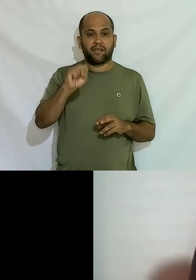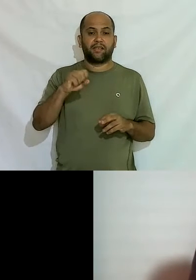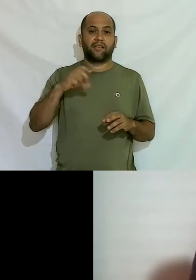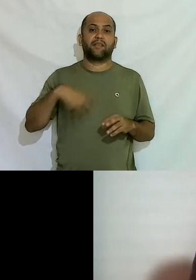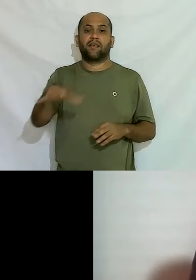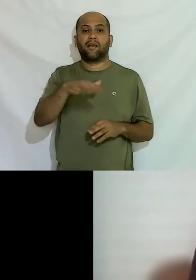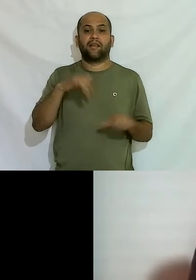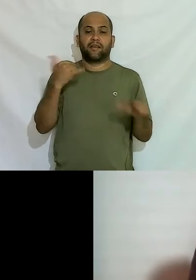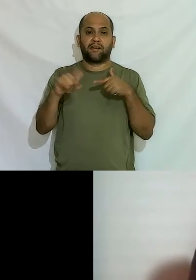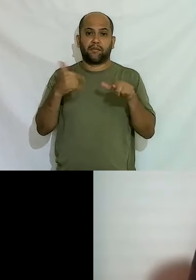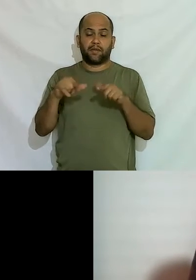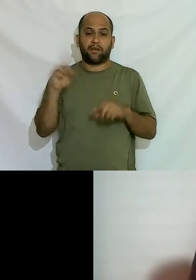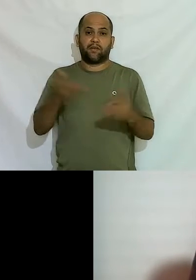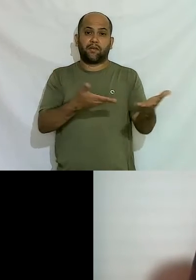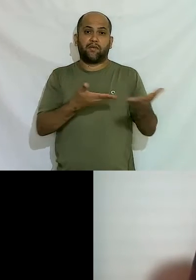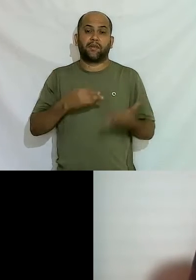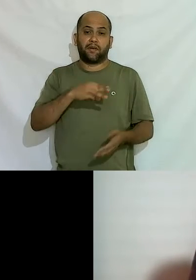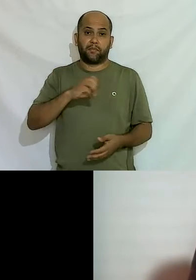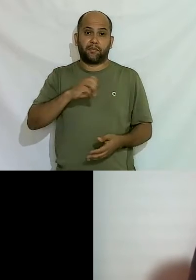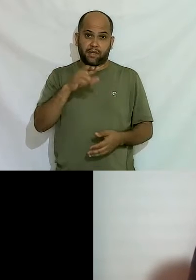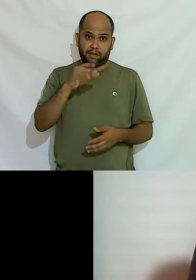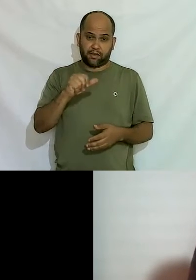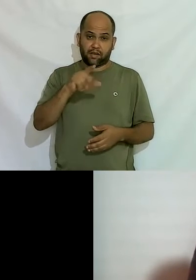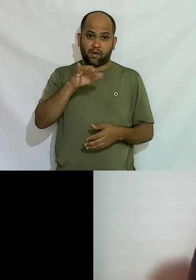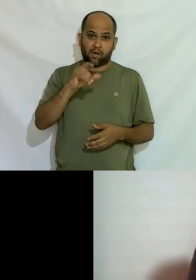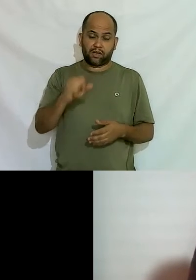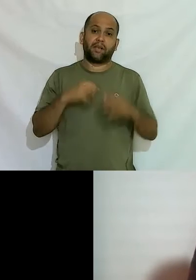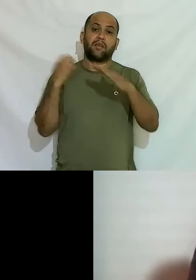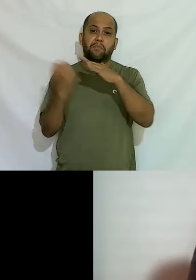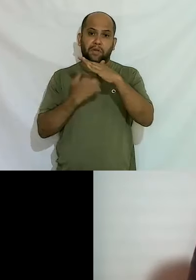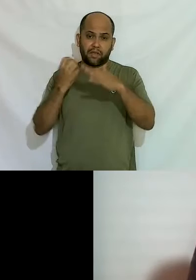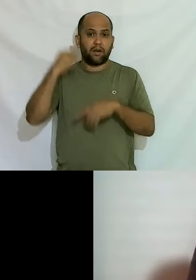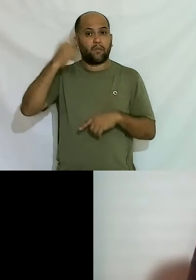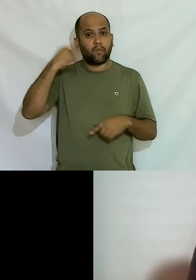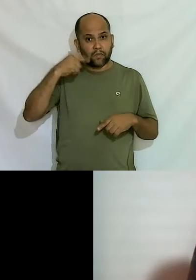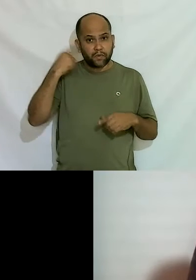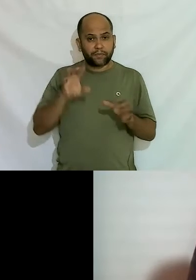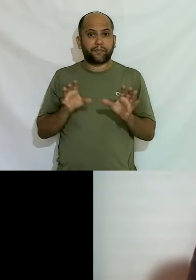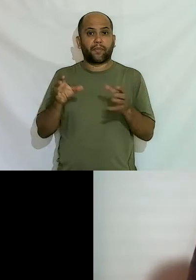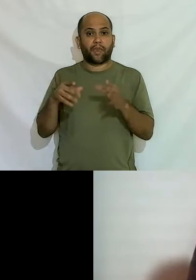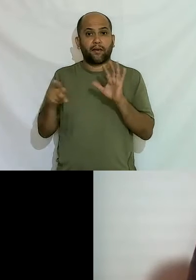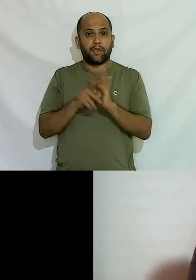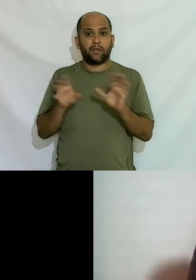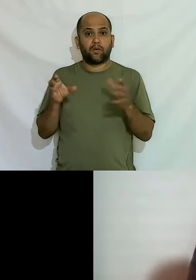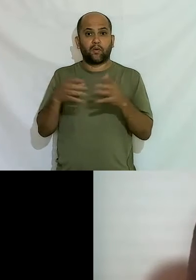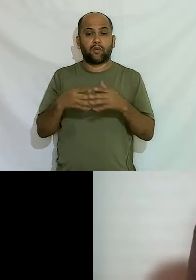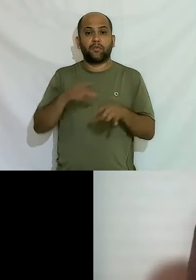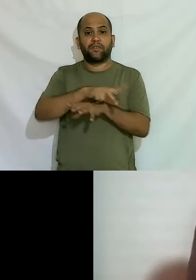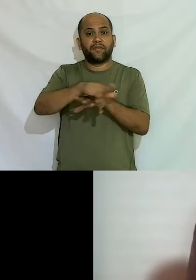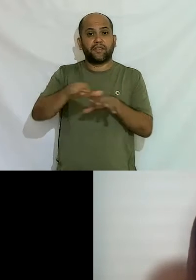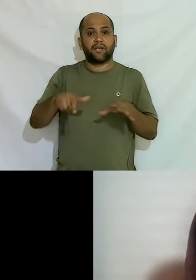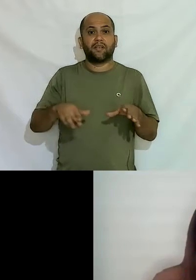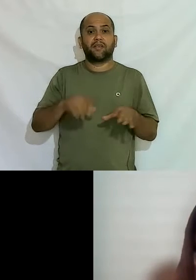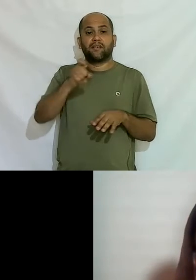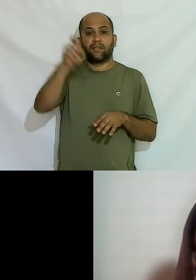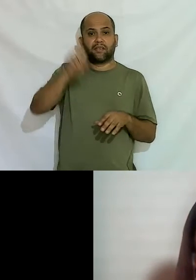e a nossa convidada é a Márcia Rocha que é empresária advogada integrante da Comissão de Diversidade Sexual da OAB